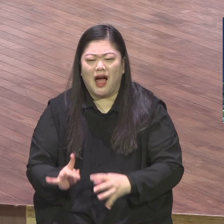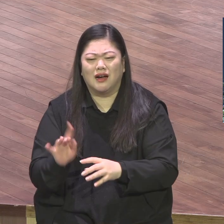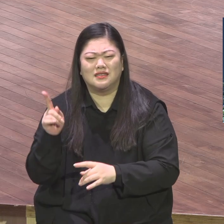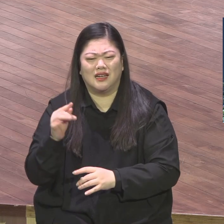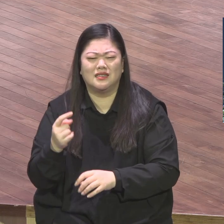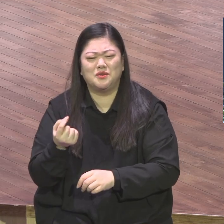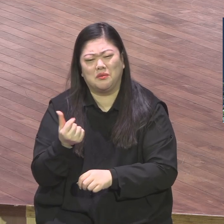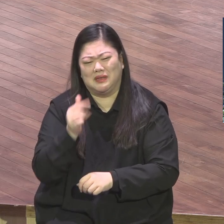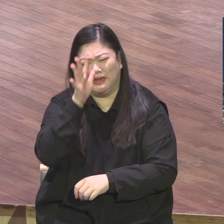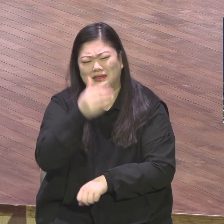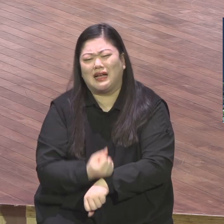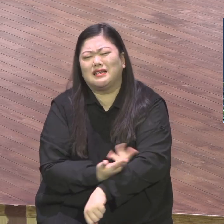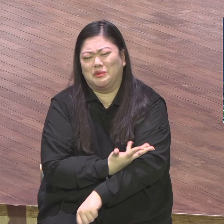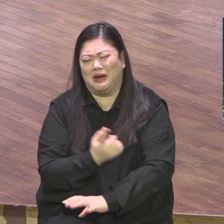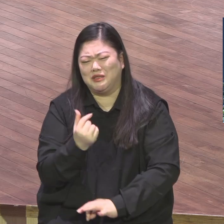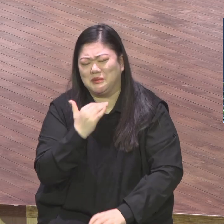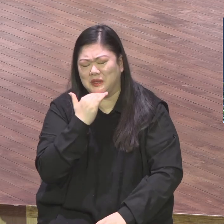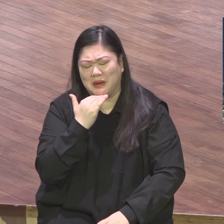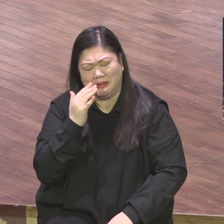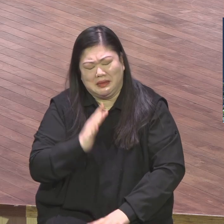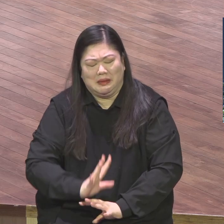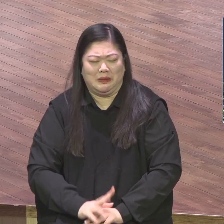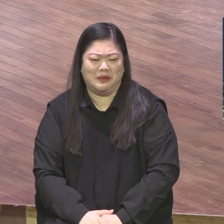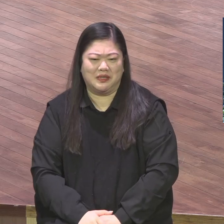그게 뭐예요 너 내 안에 있어